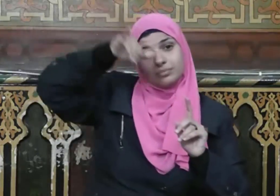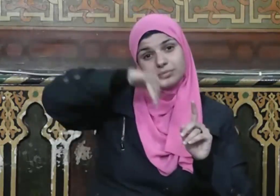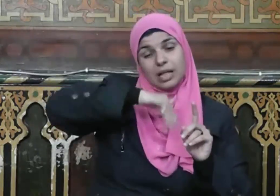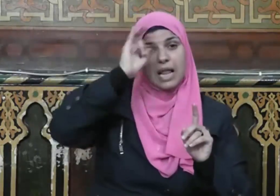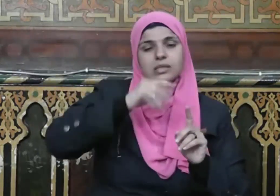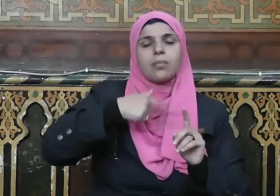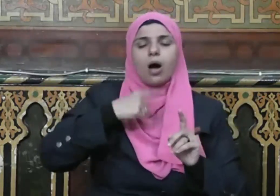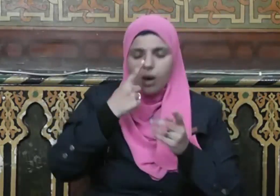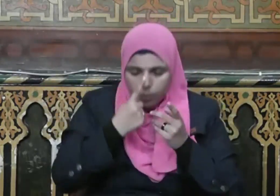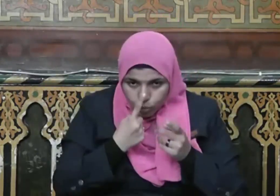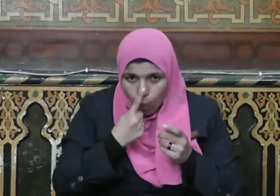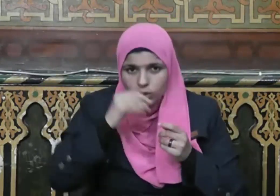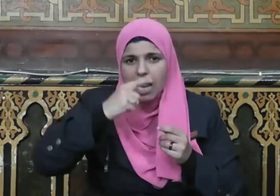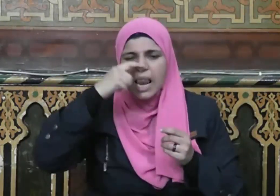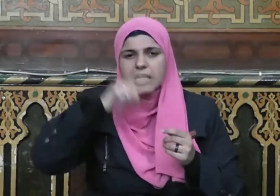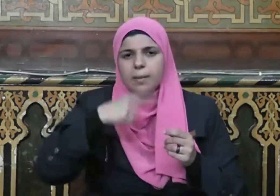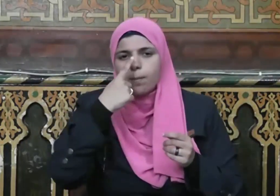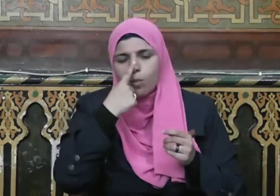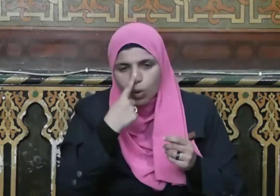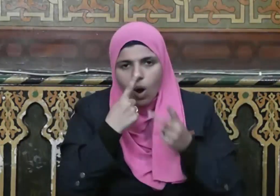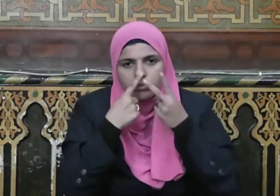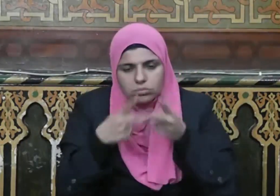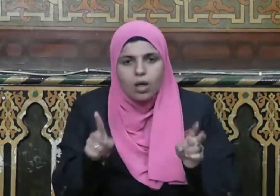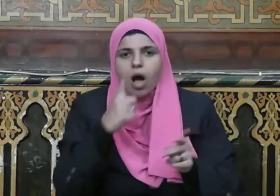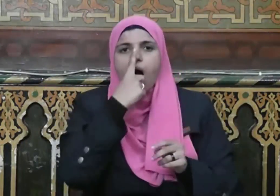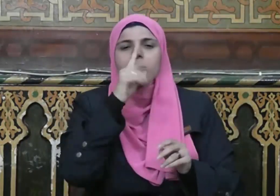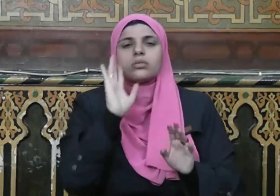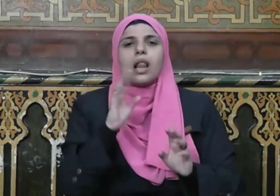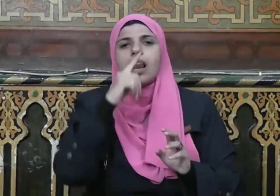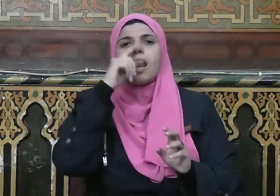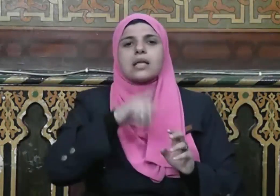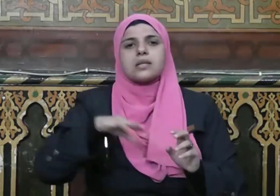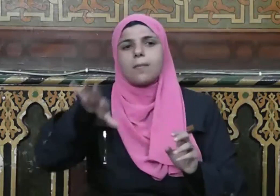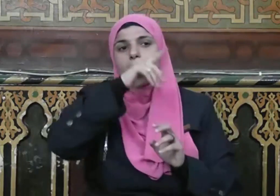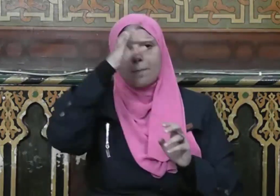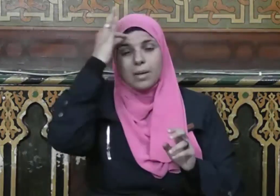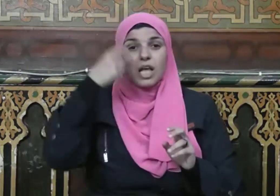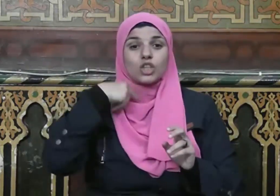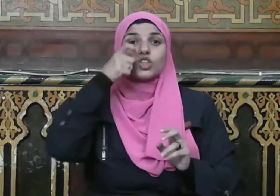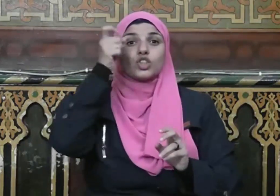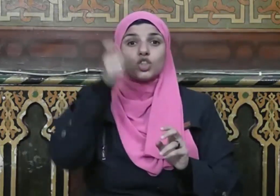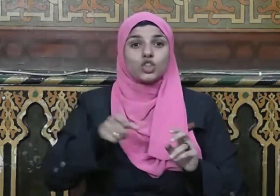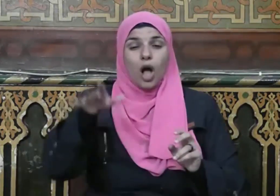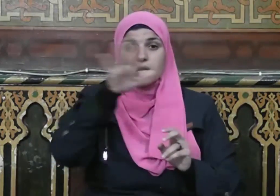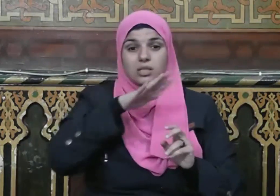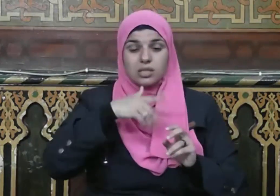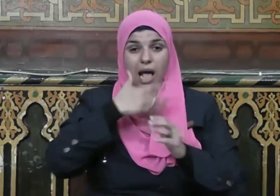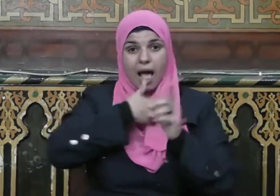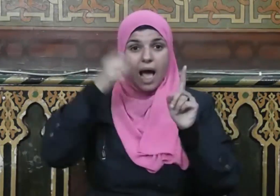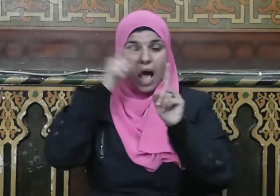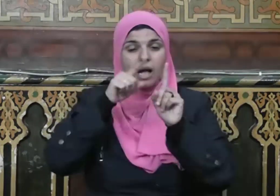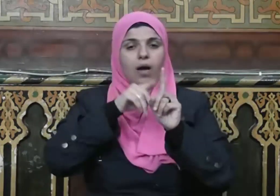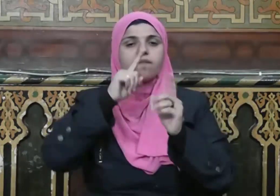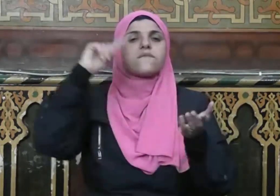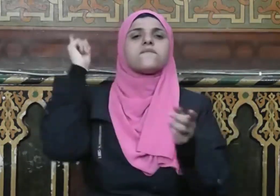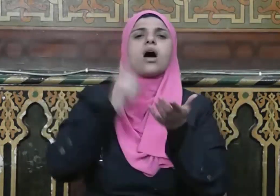متواضعا وجلا فالحج فريضة جليلة القدر عظيمة